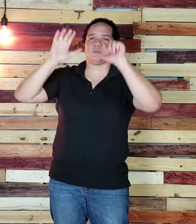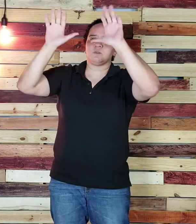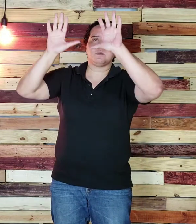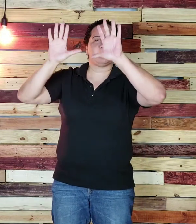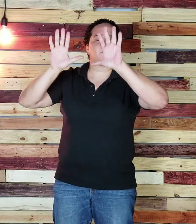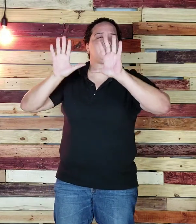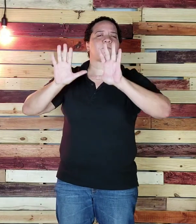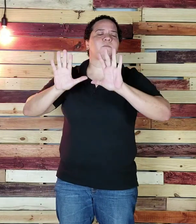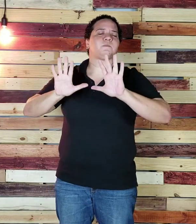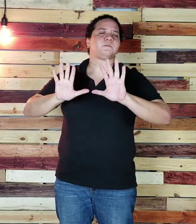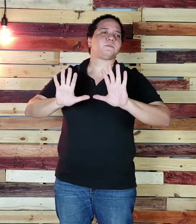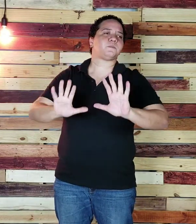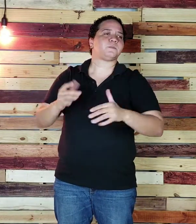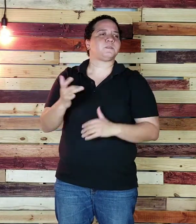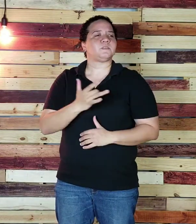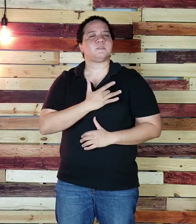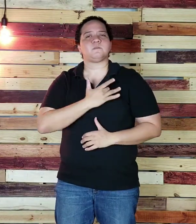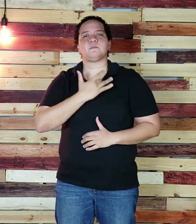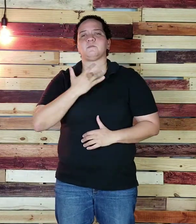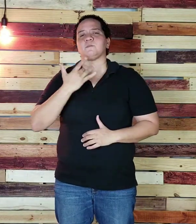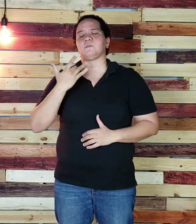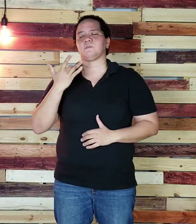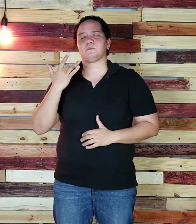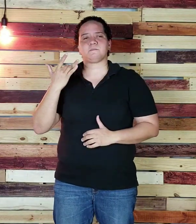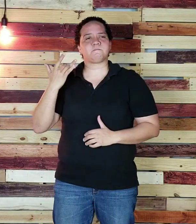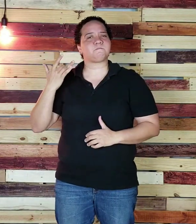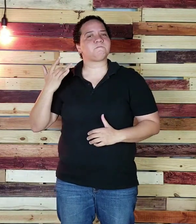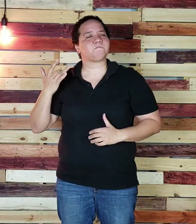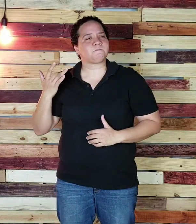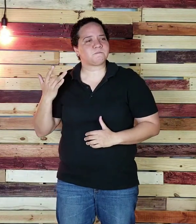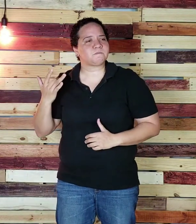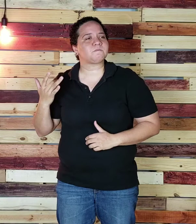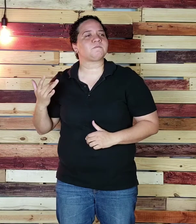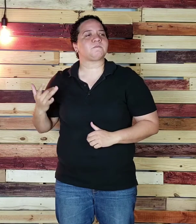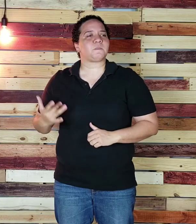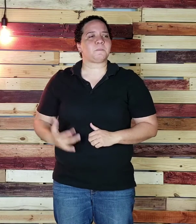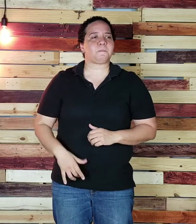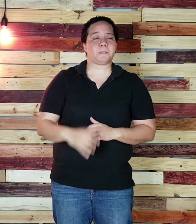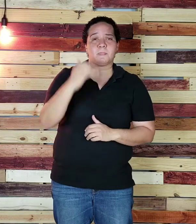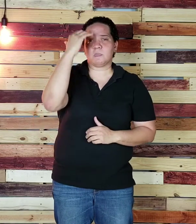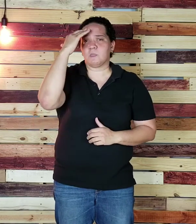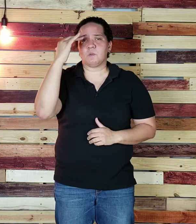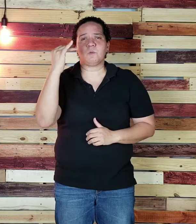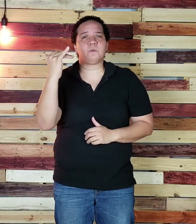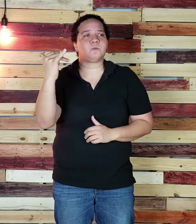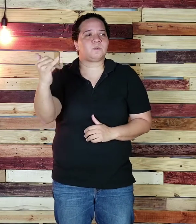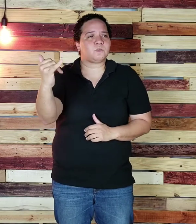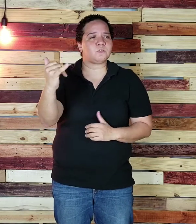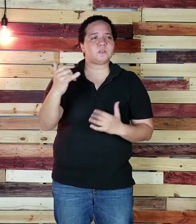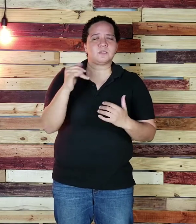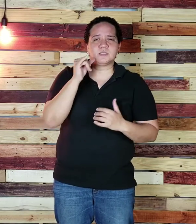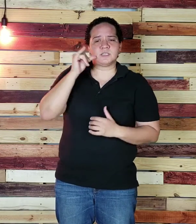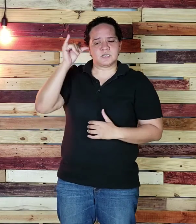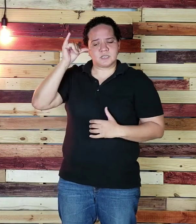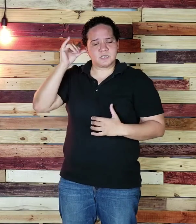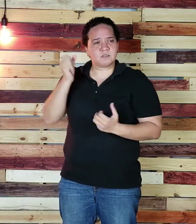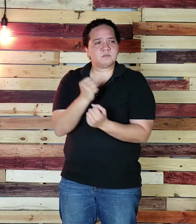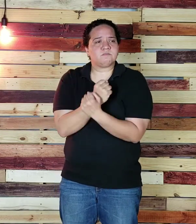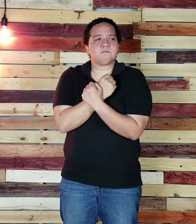hasta llegar a lo increíble Que aquel amor que ayer